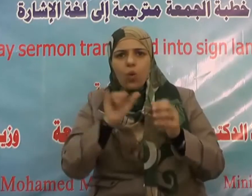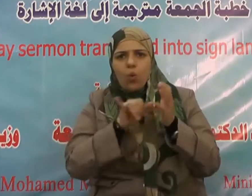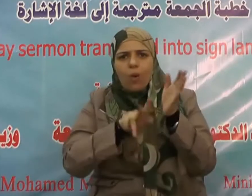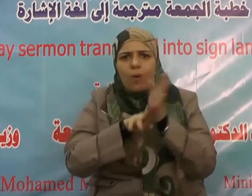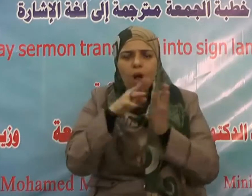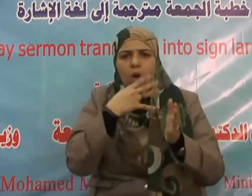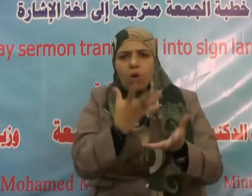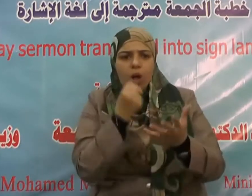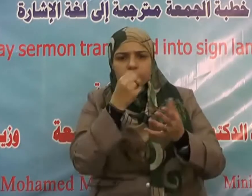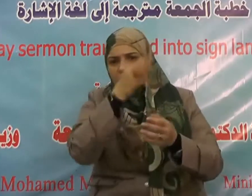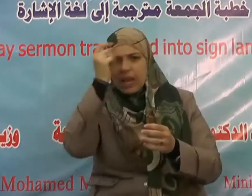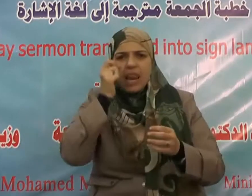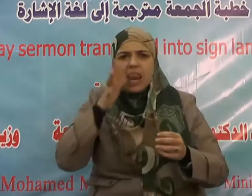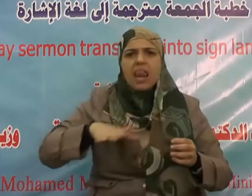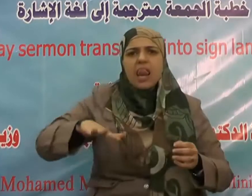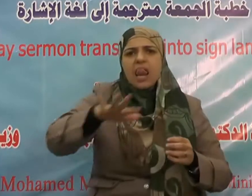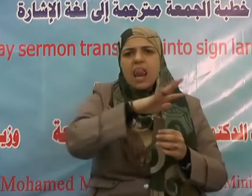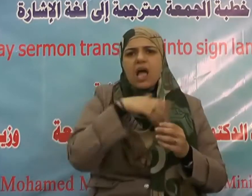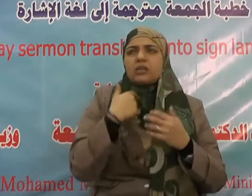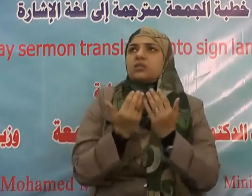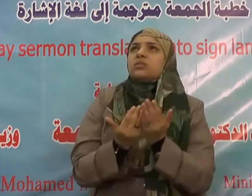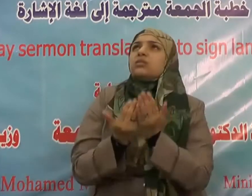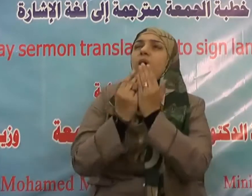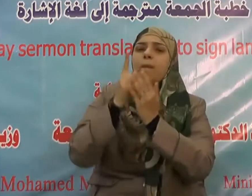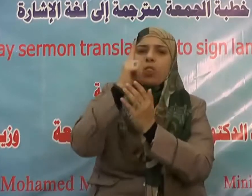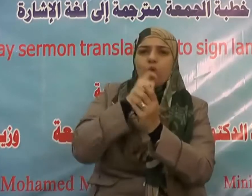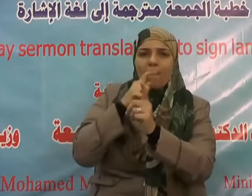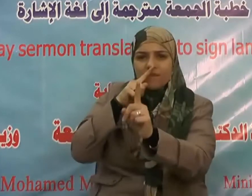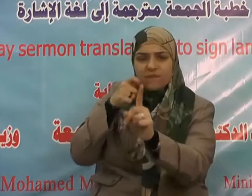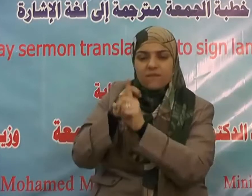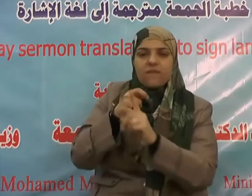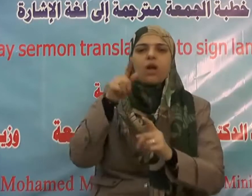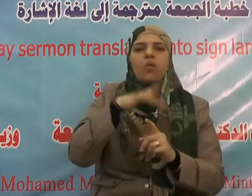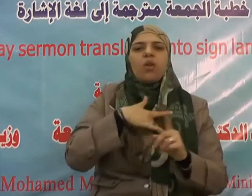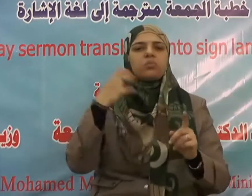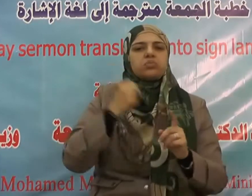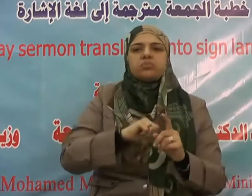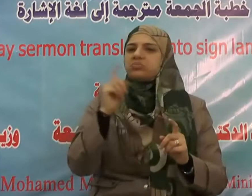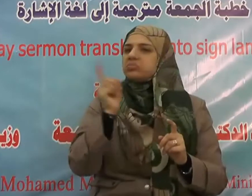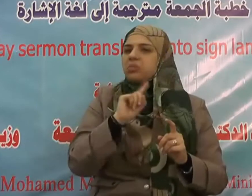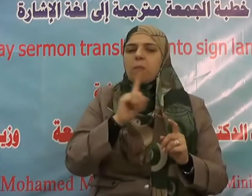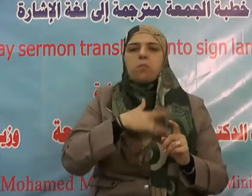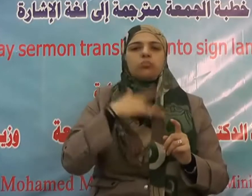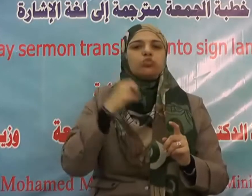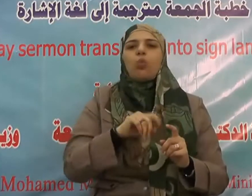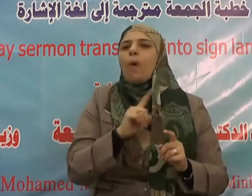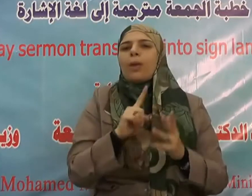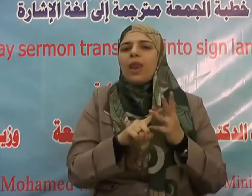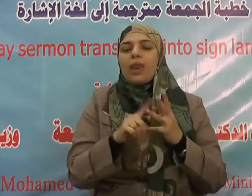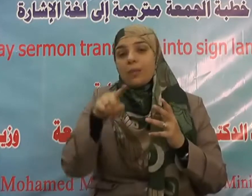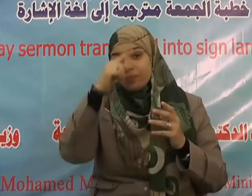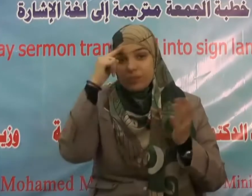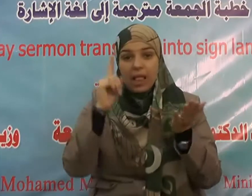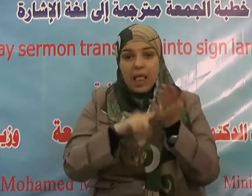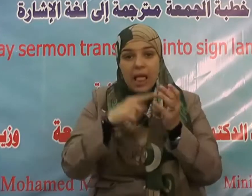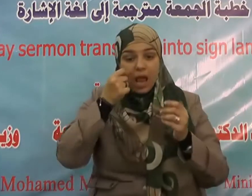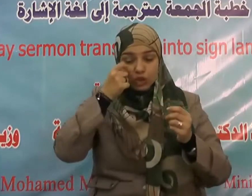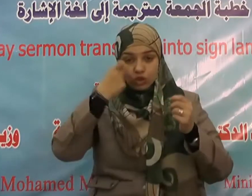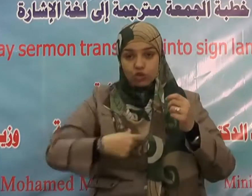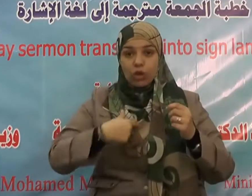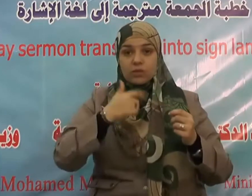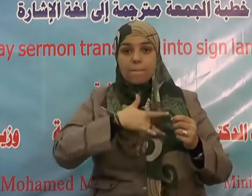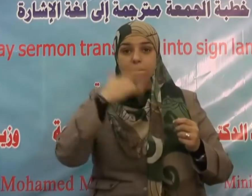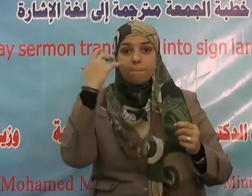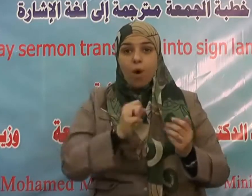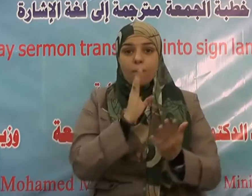والأمانة صنوان لا يفترقان حيث يقول نبينا صلى الله عليه وسلم